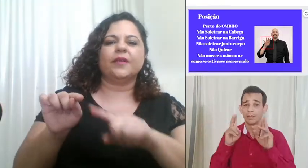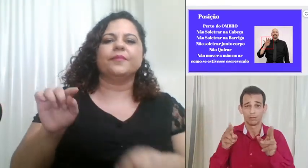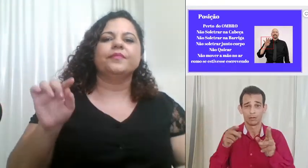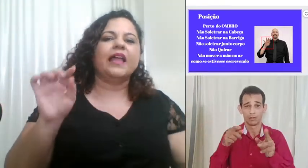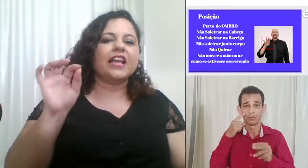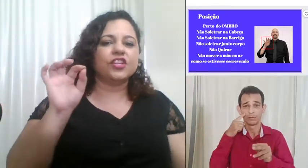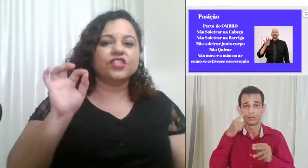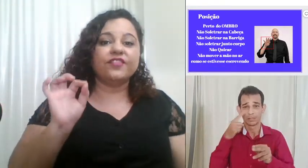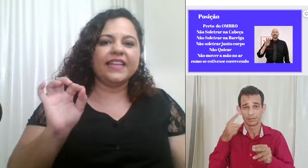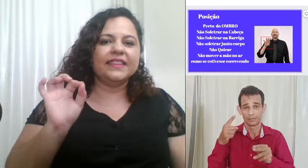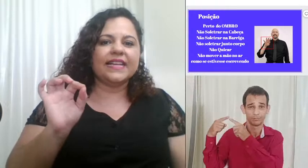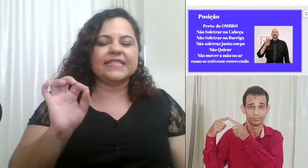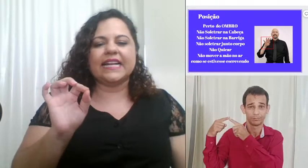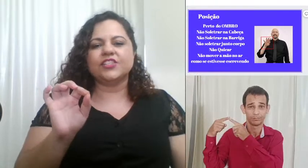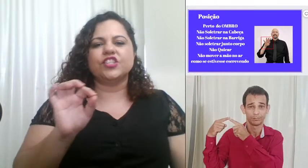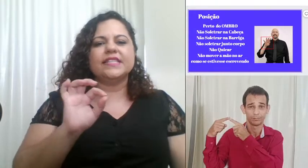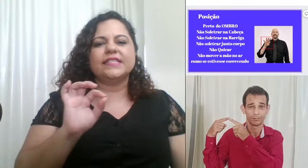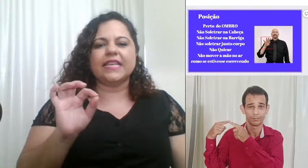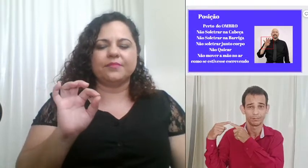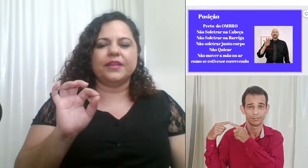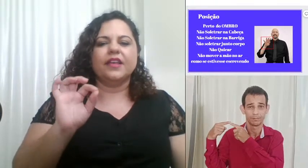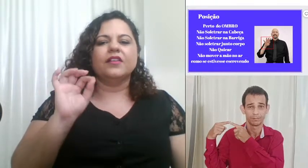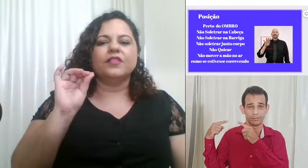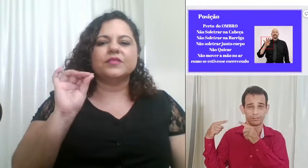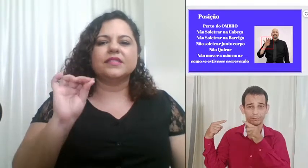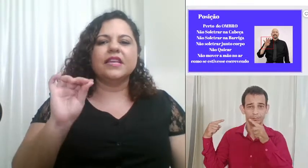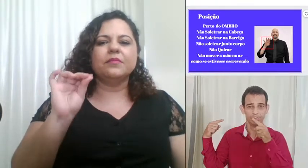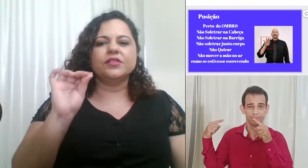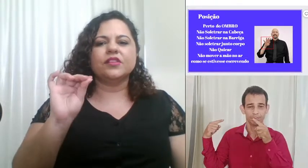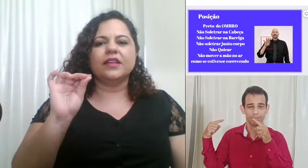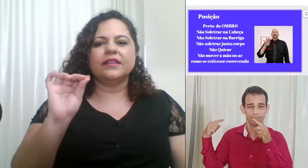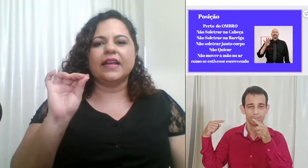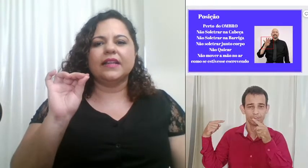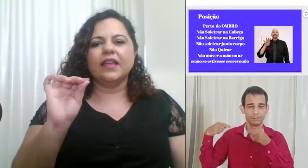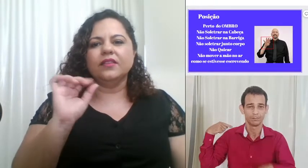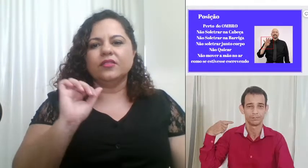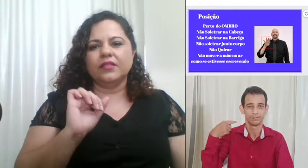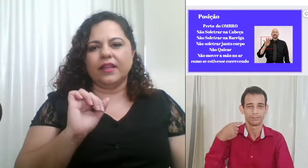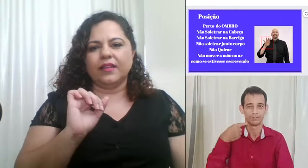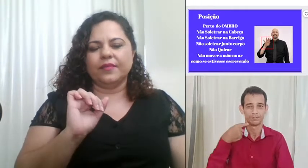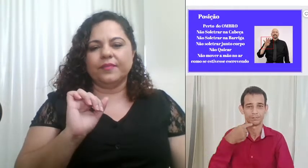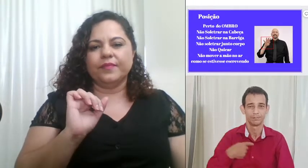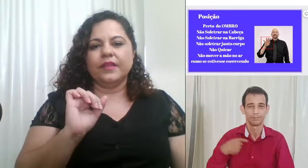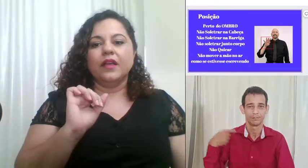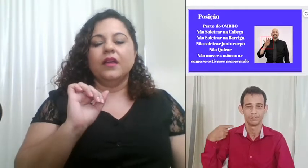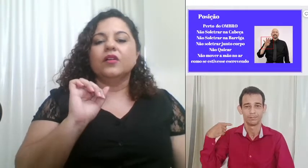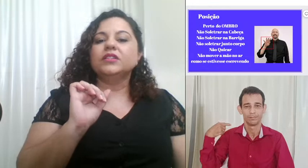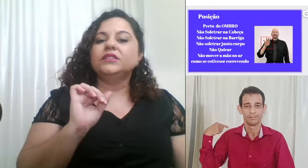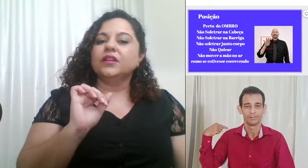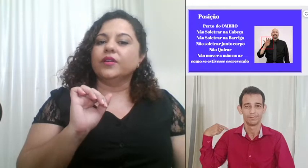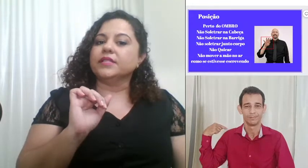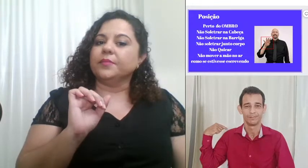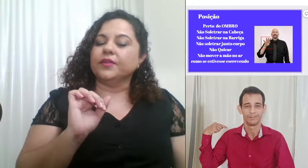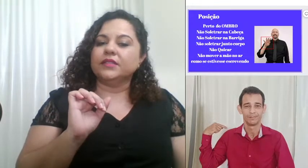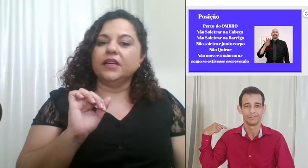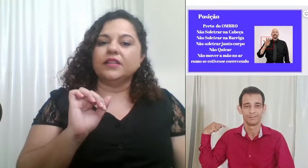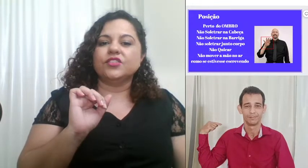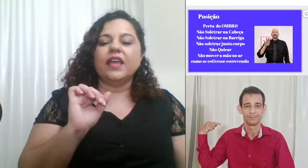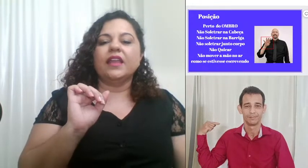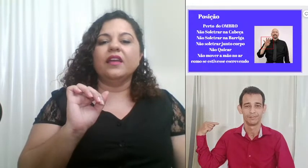a gente vai ter essa caixinha sempre vamos sempre soletrar dentro dela outra coisa importante é não